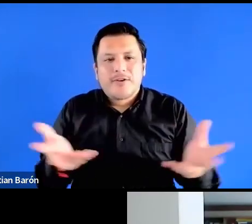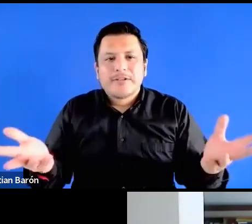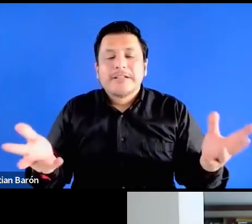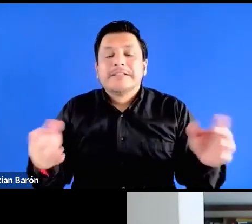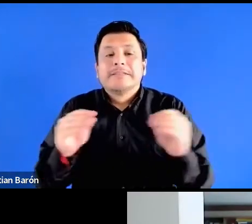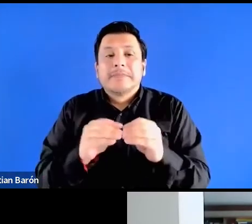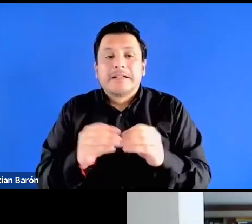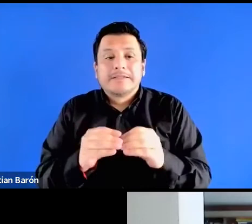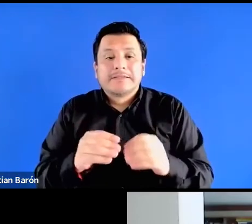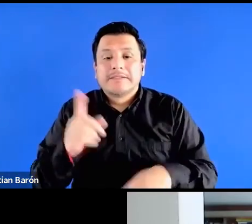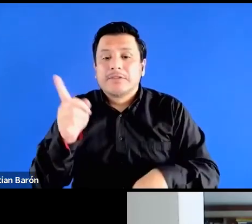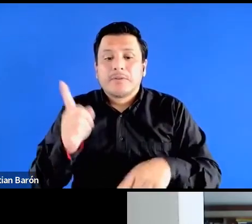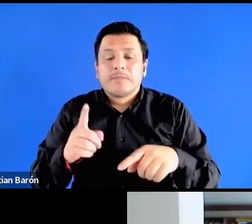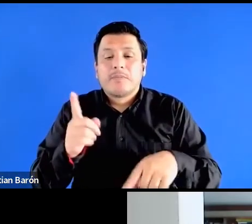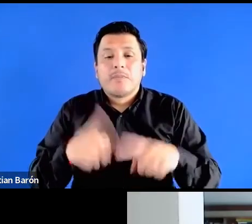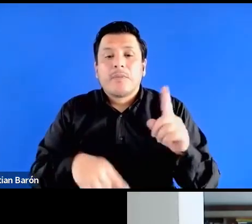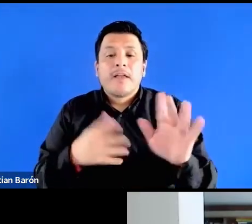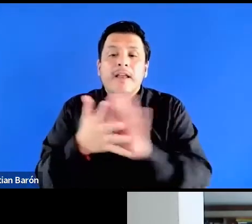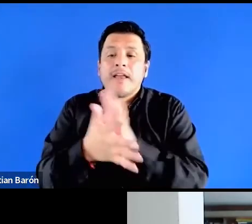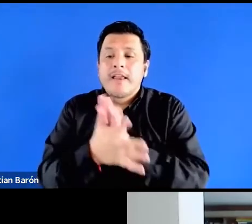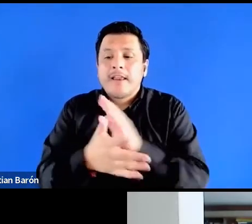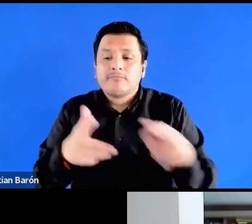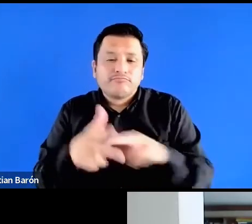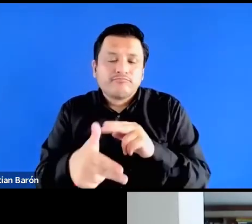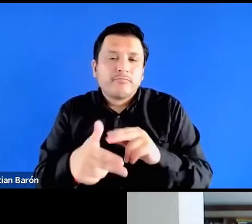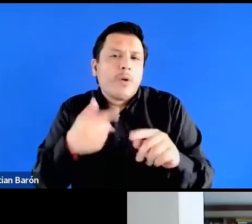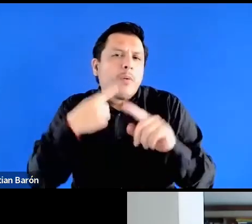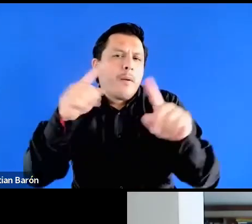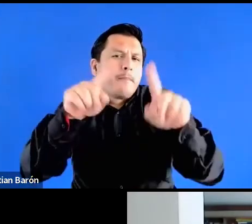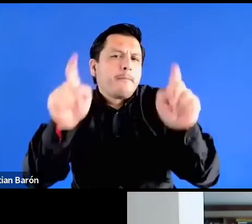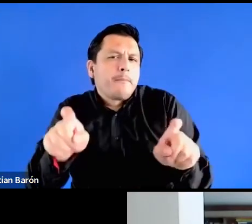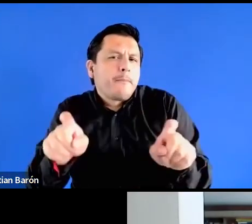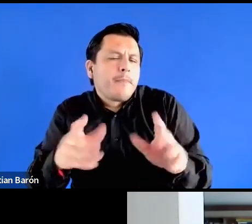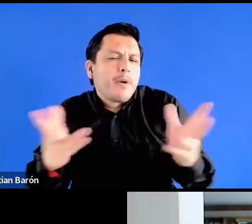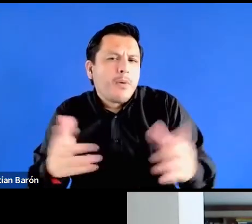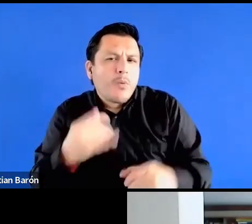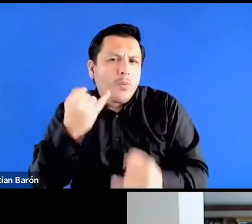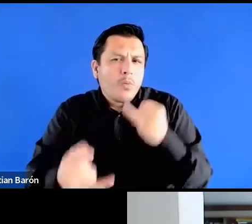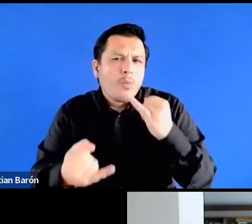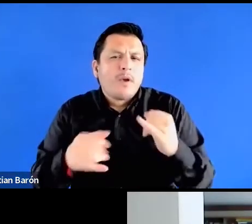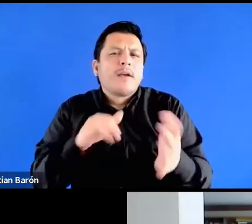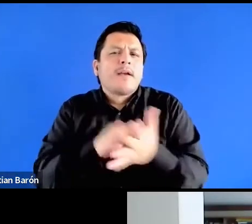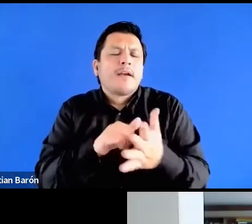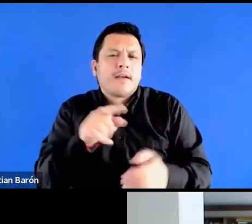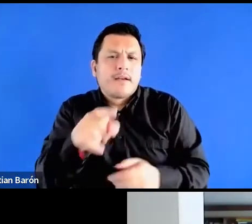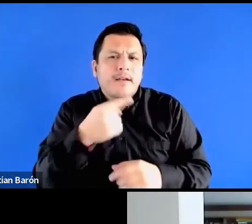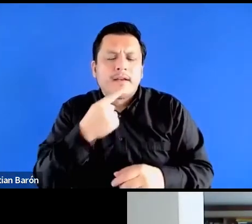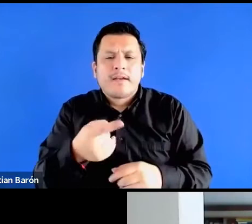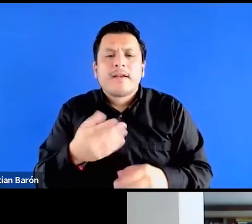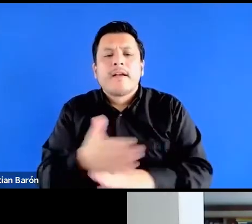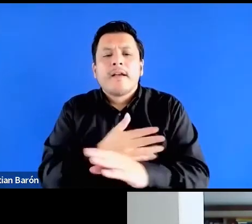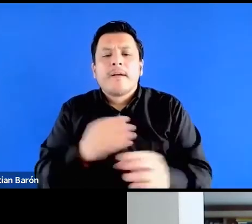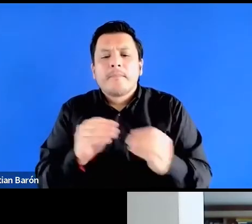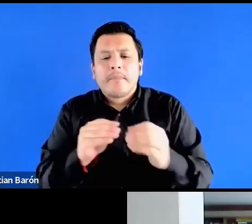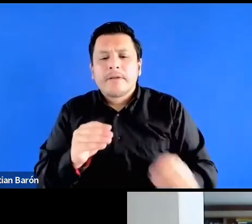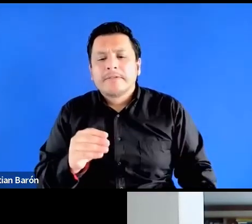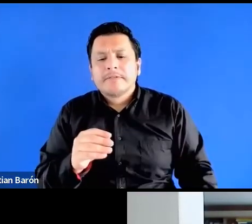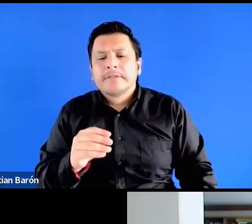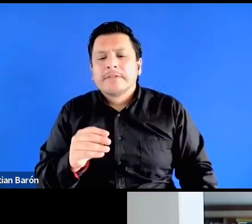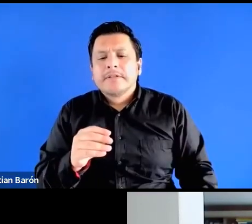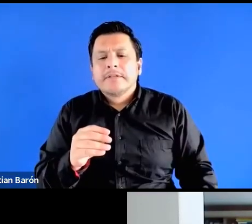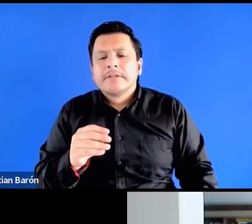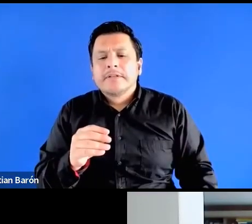contar la cosa mi pregunta está más en esta última parte la que quisiera que que que